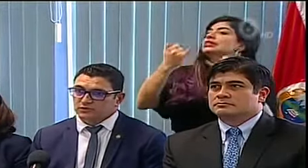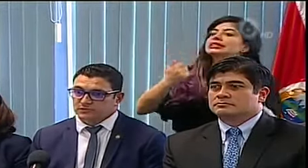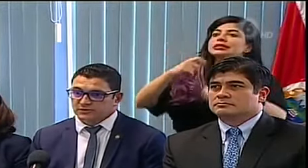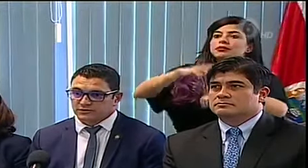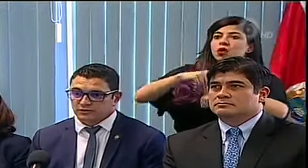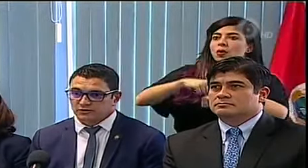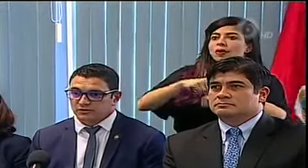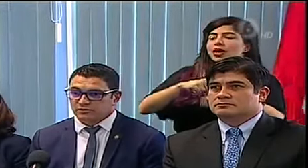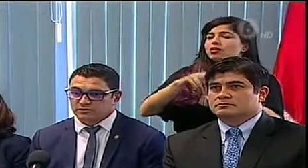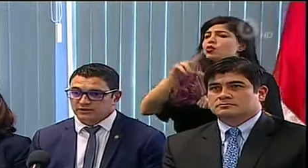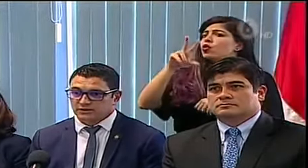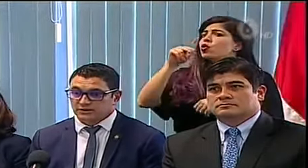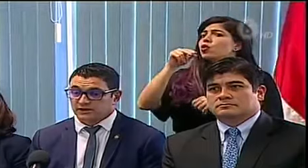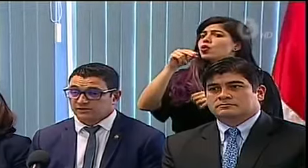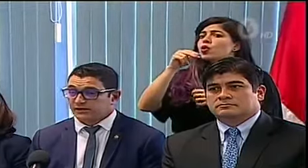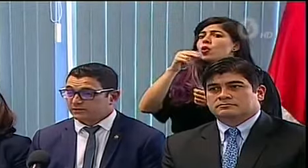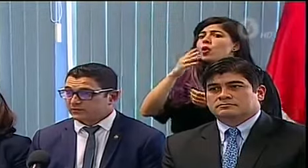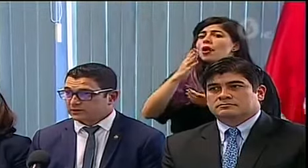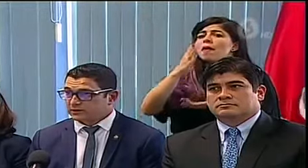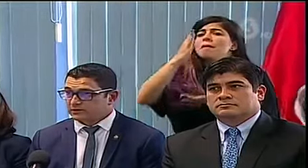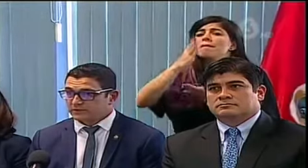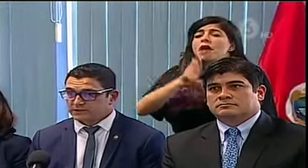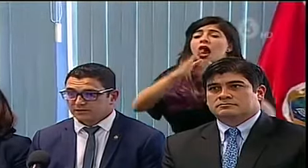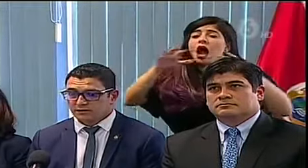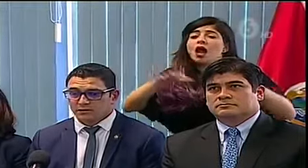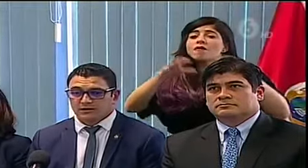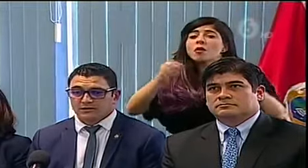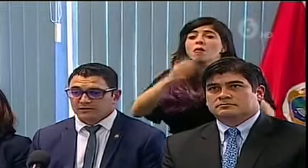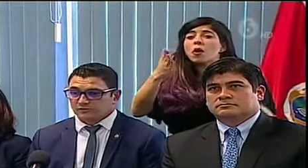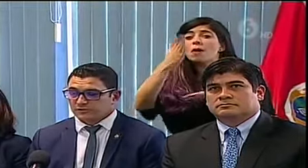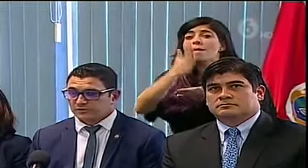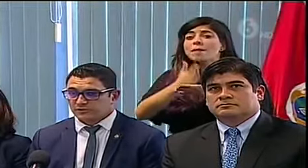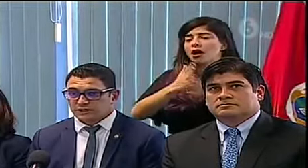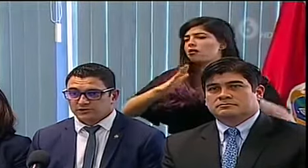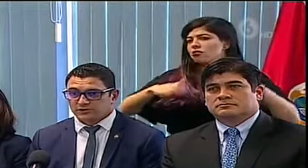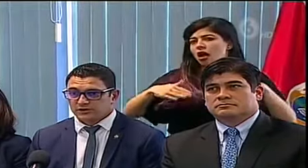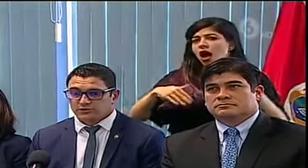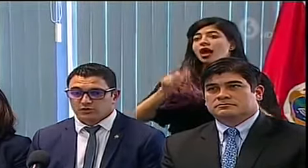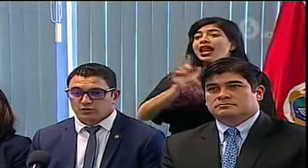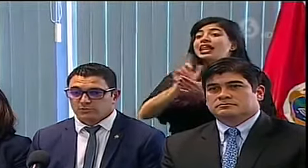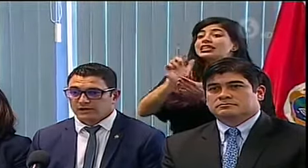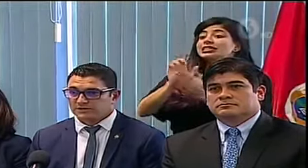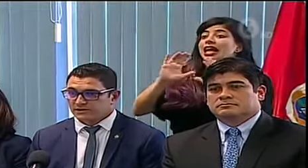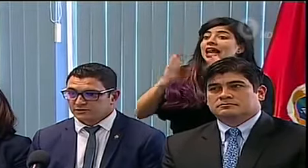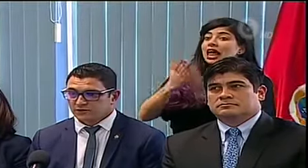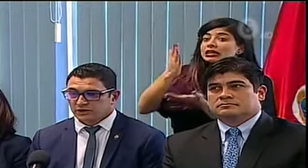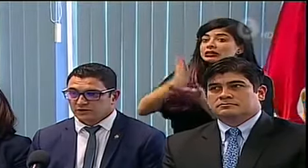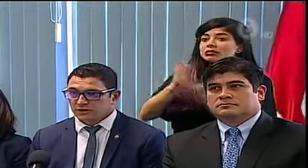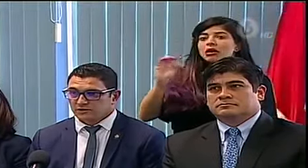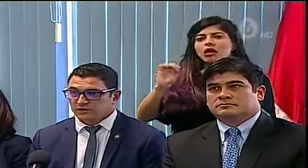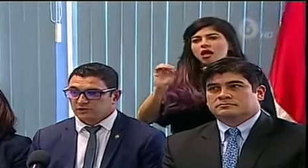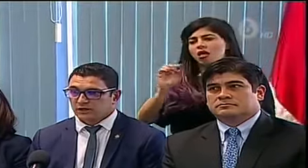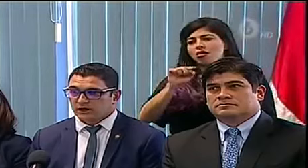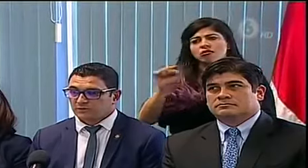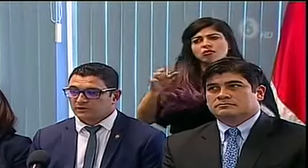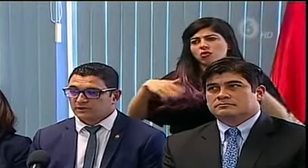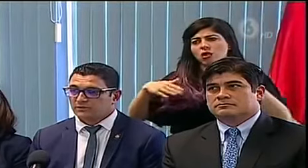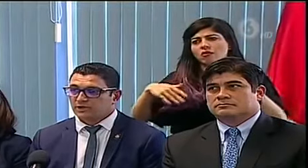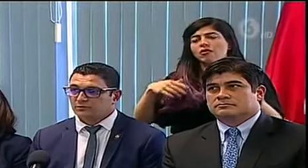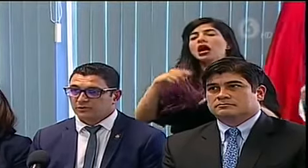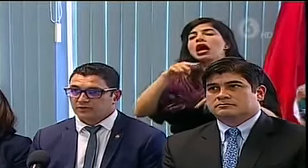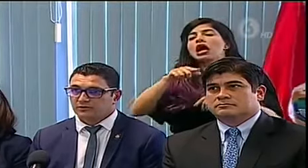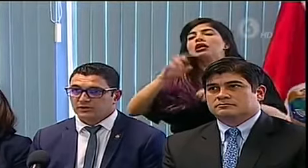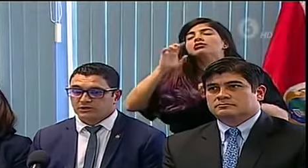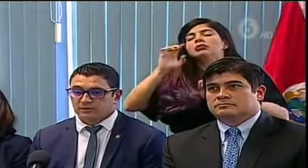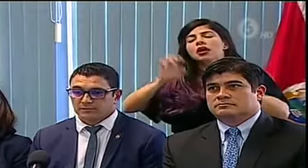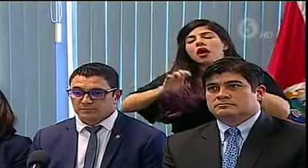momento suspensión de actividades de concentración masiva, suspensión de elecciones o parecidos. Eso se valorará justamente